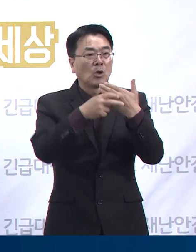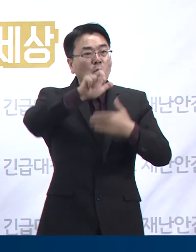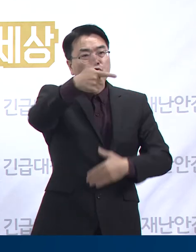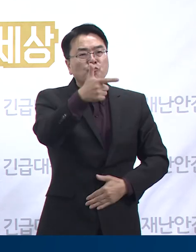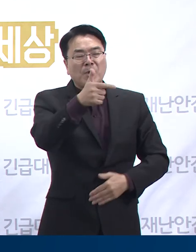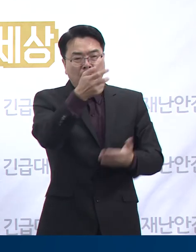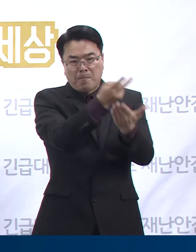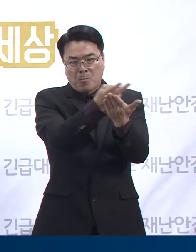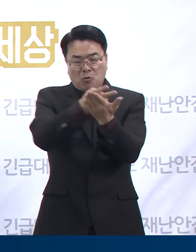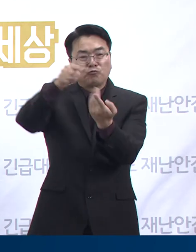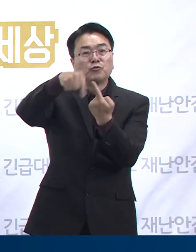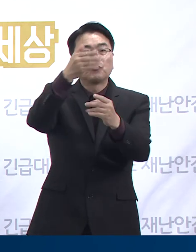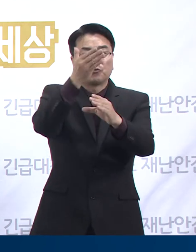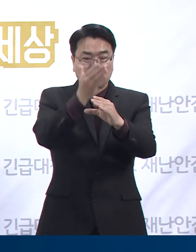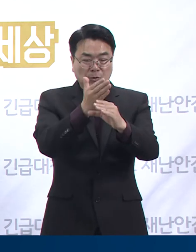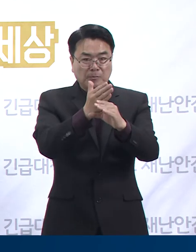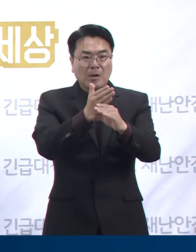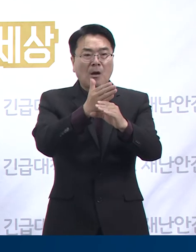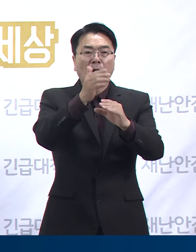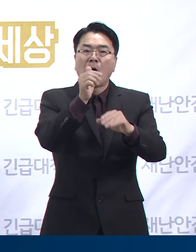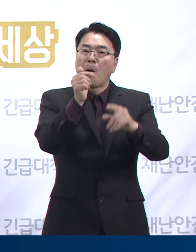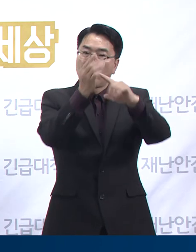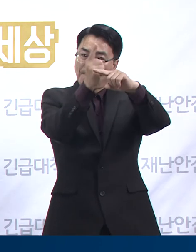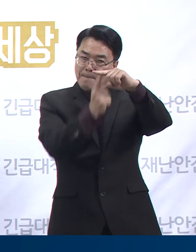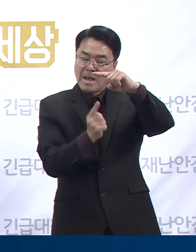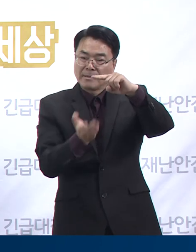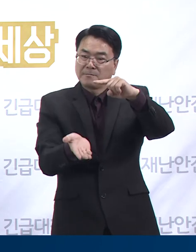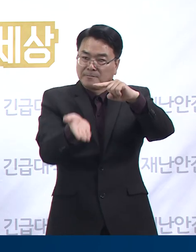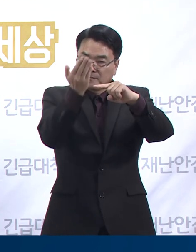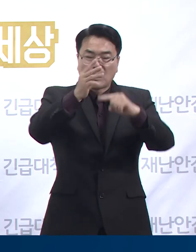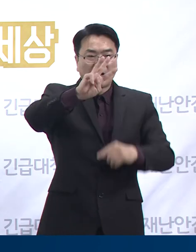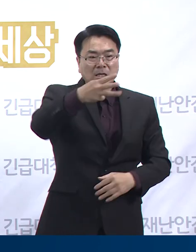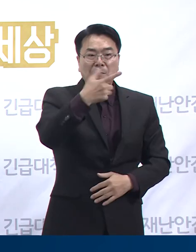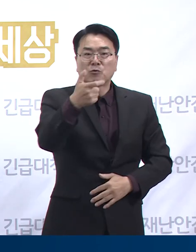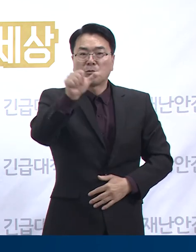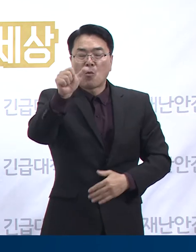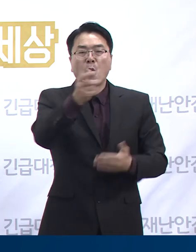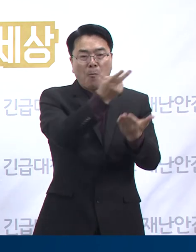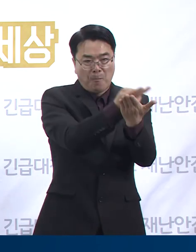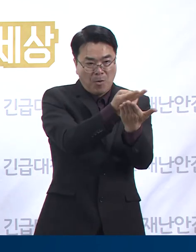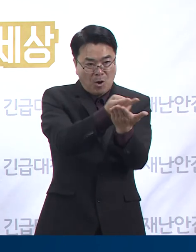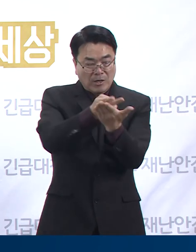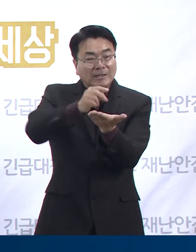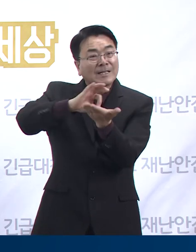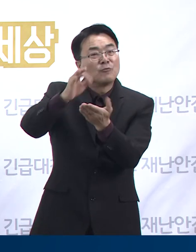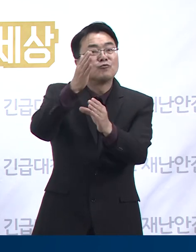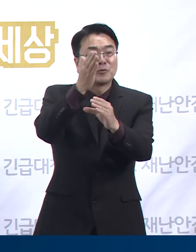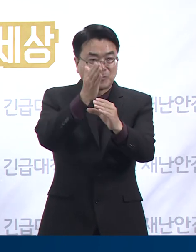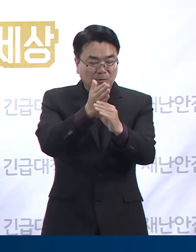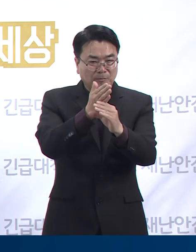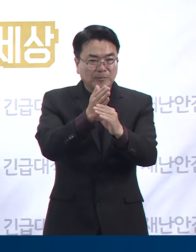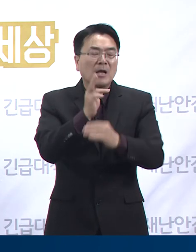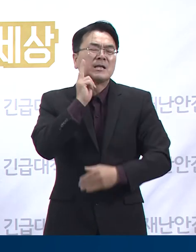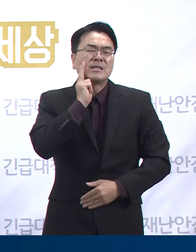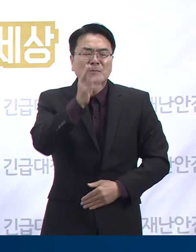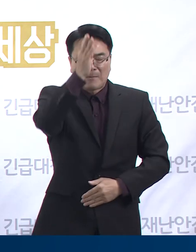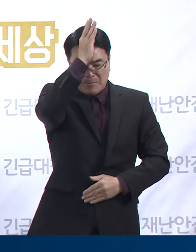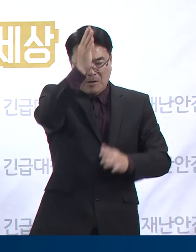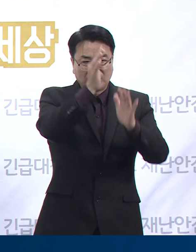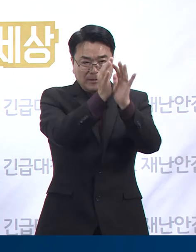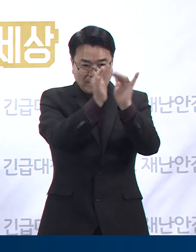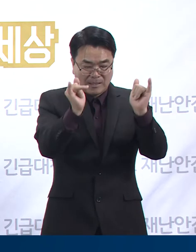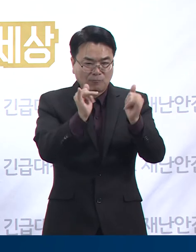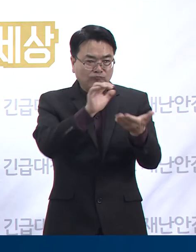있으며 현재 사용적인 병상은 54.1%인 365병상입니다. 중증환자 치료 병상은